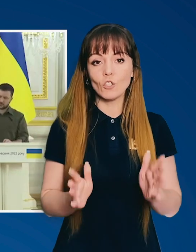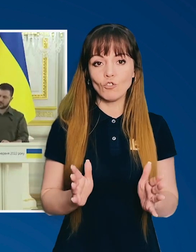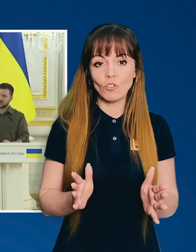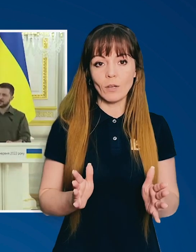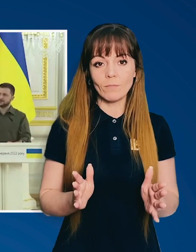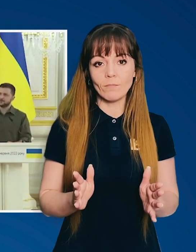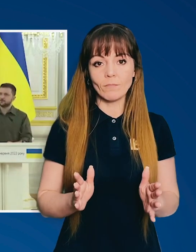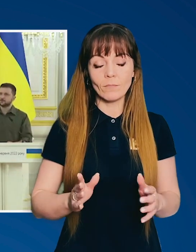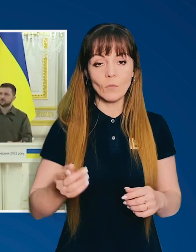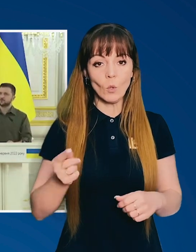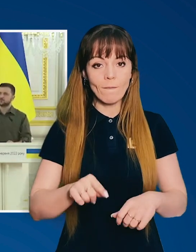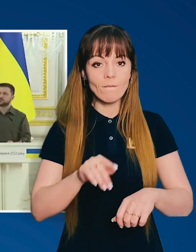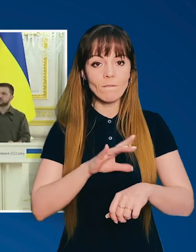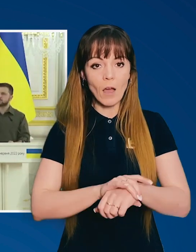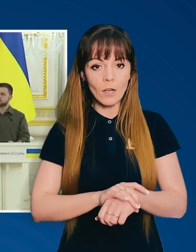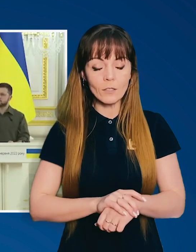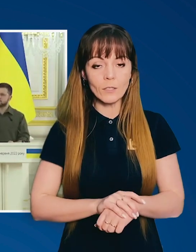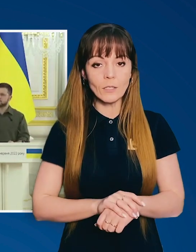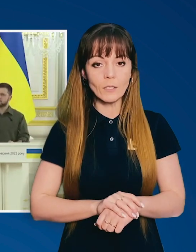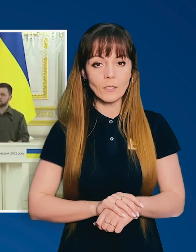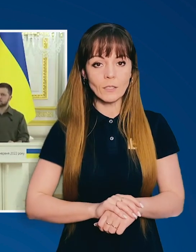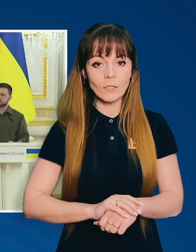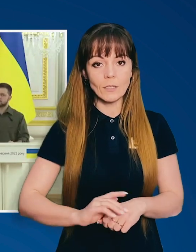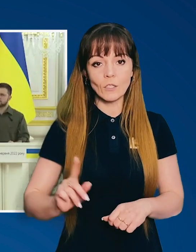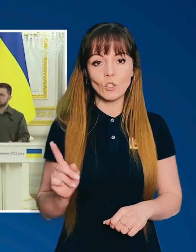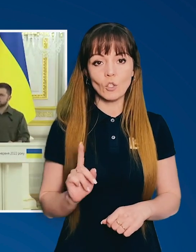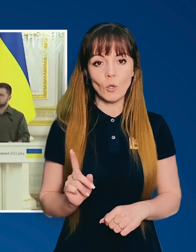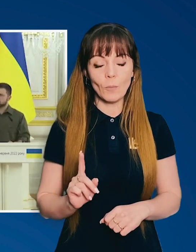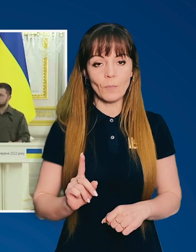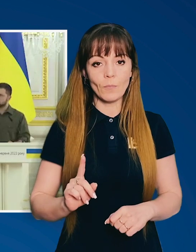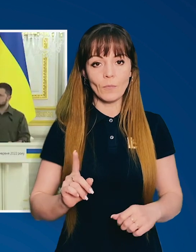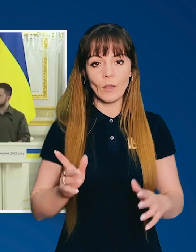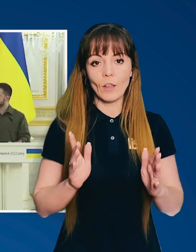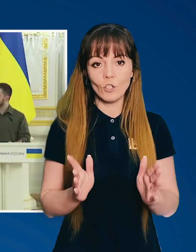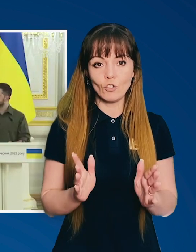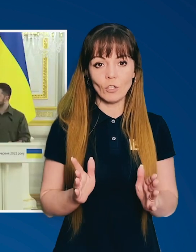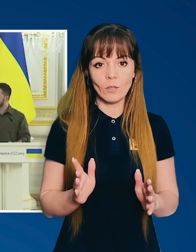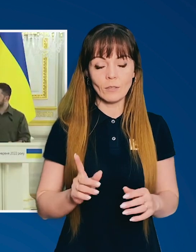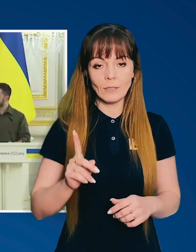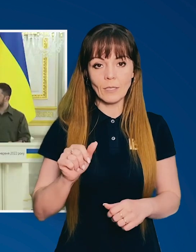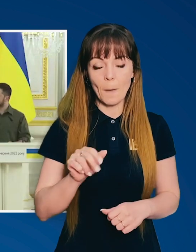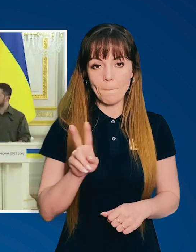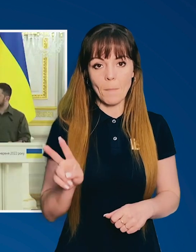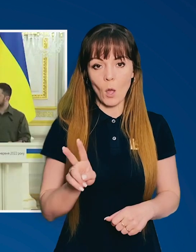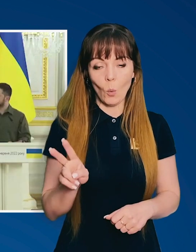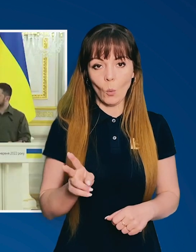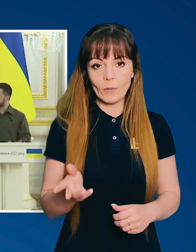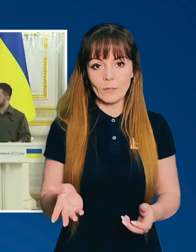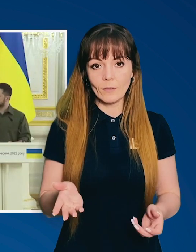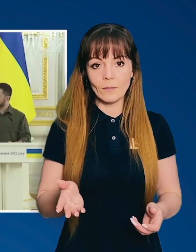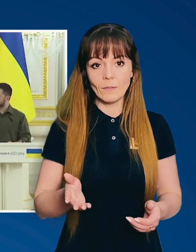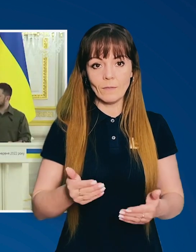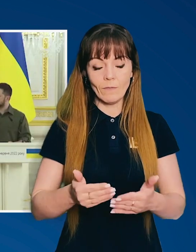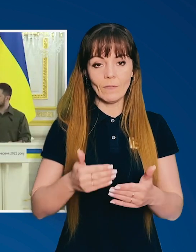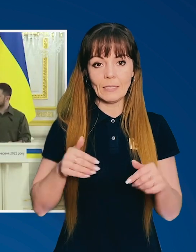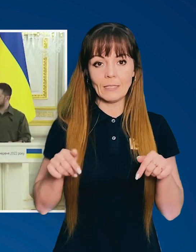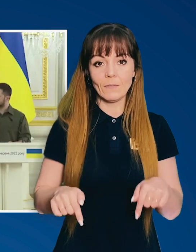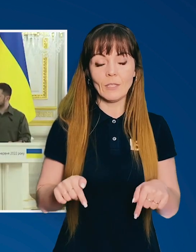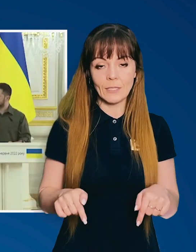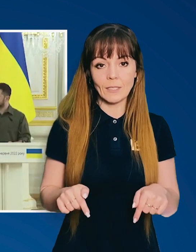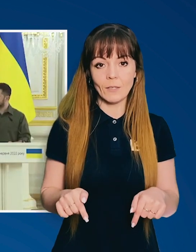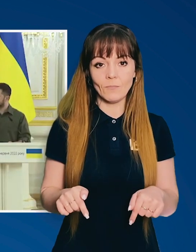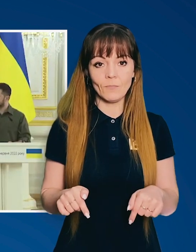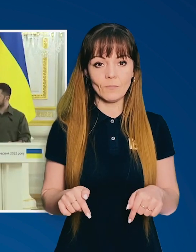І лише це попри той факт, що лише за пару годин